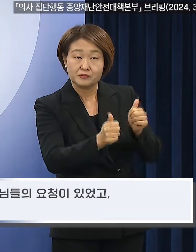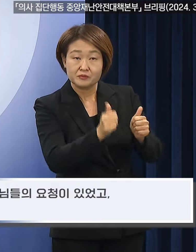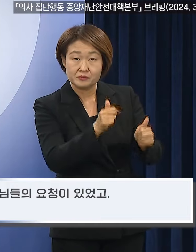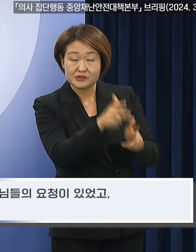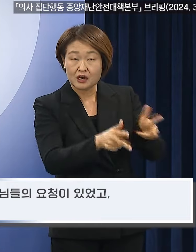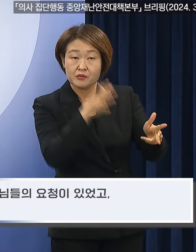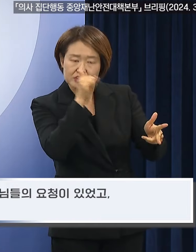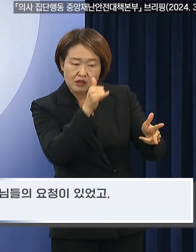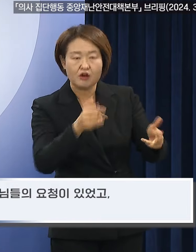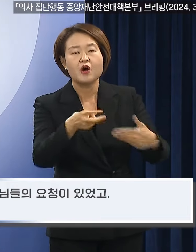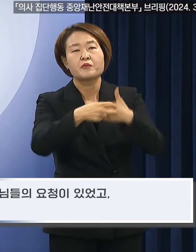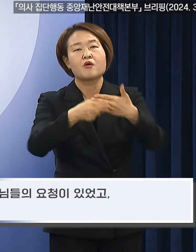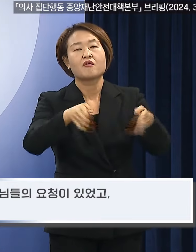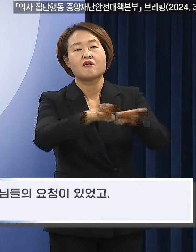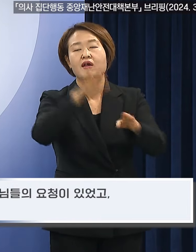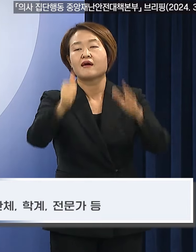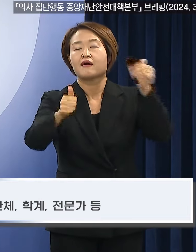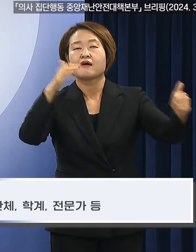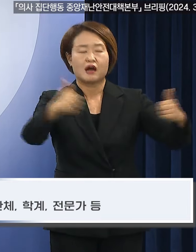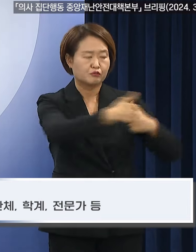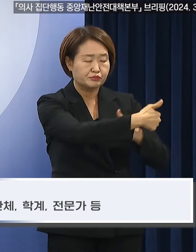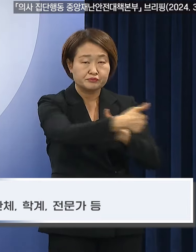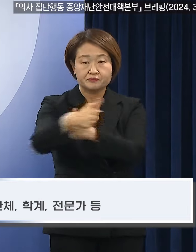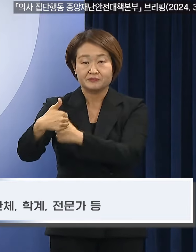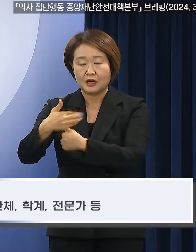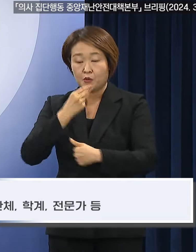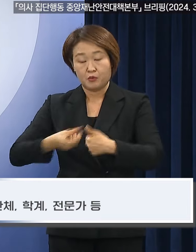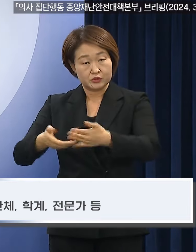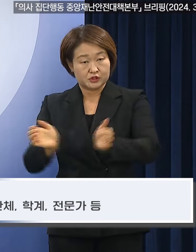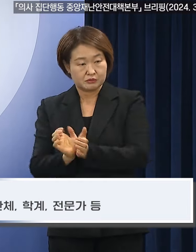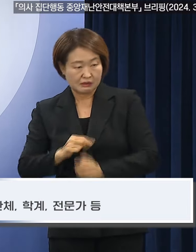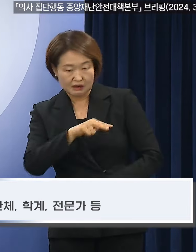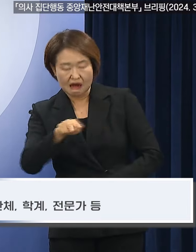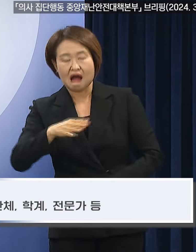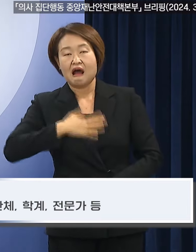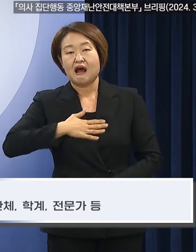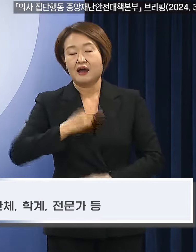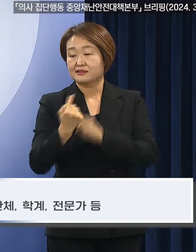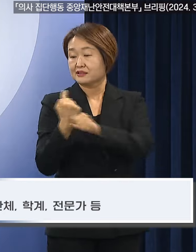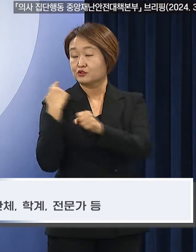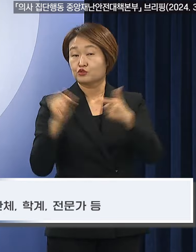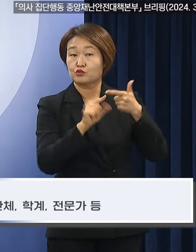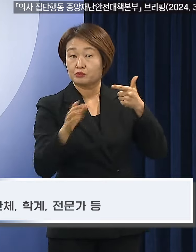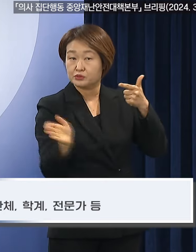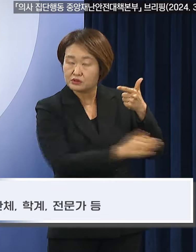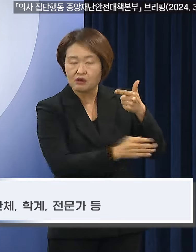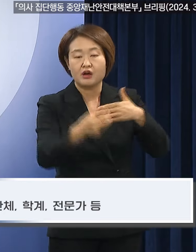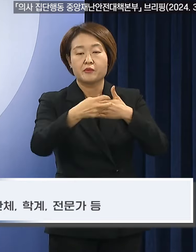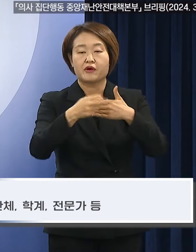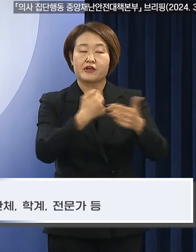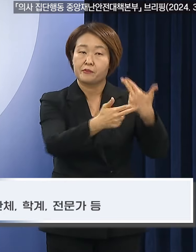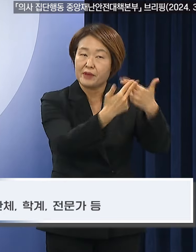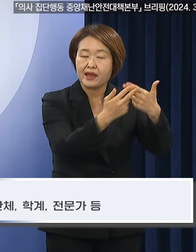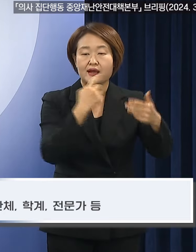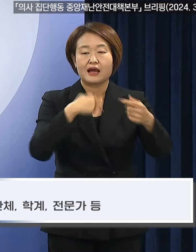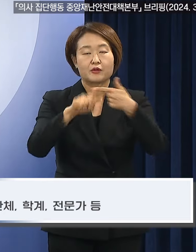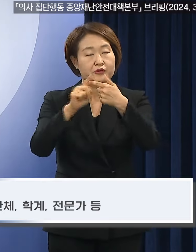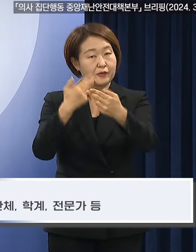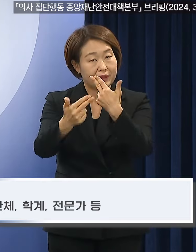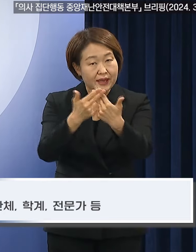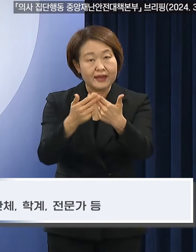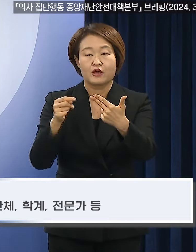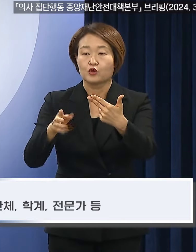병원장님들의 요청이 있었고, 복지부는 이를 위해 작년 6월부터 병원협회, 간호협회,